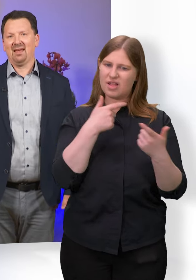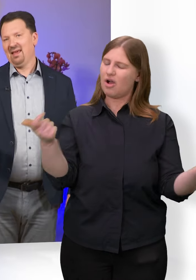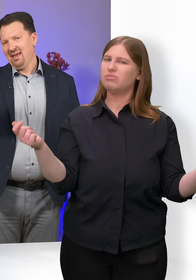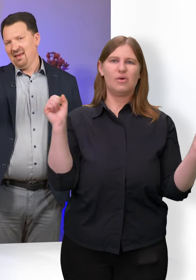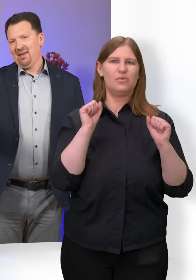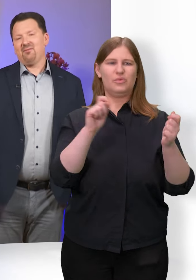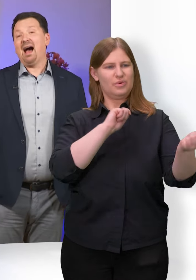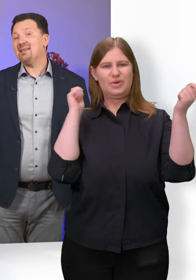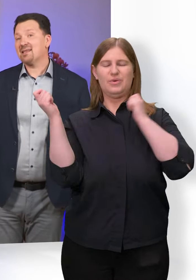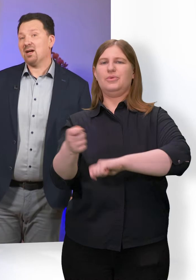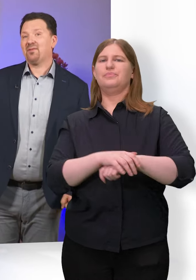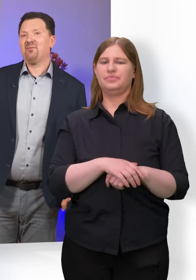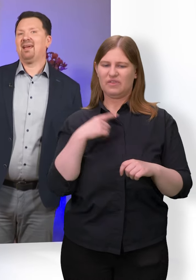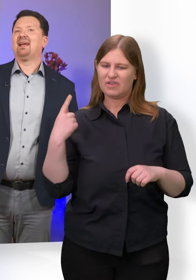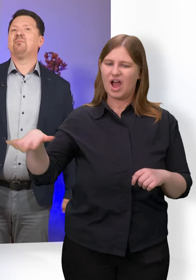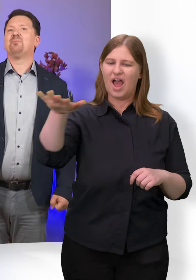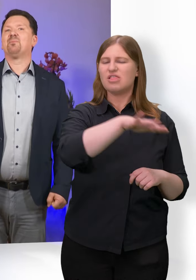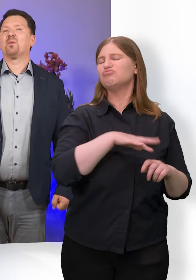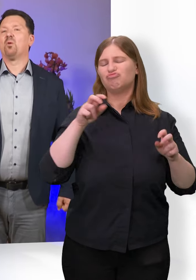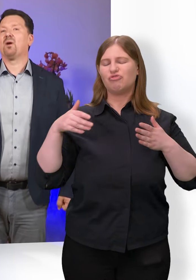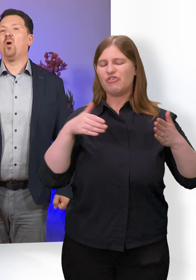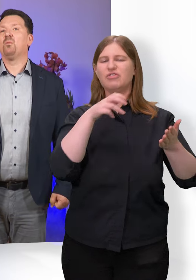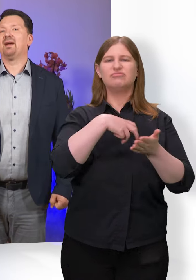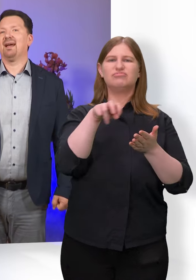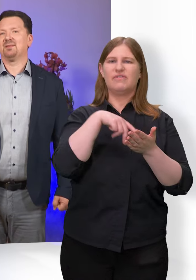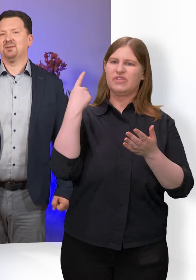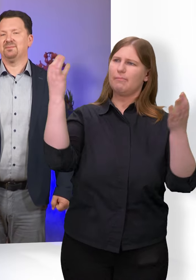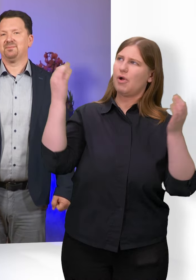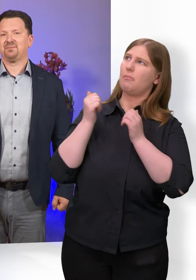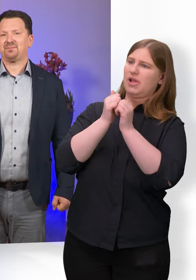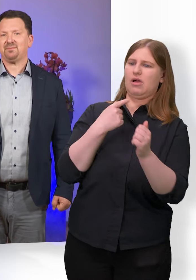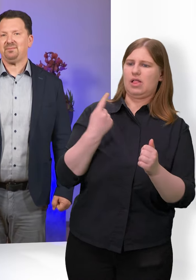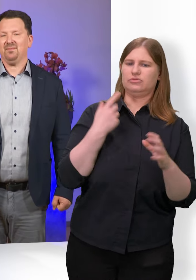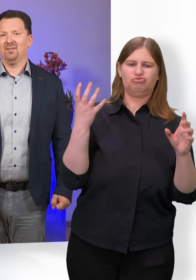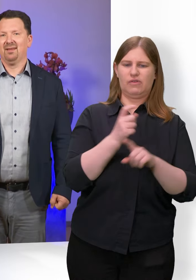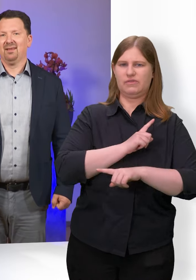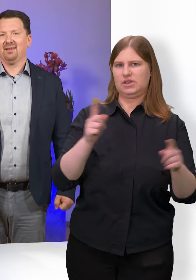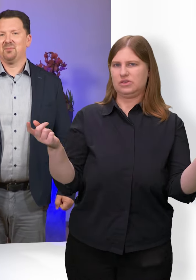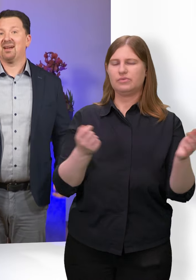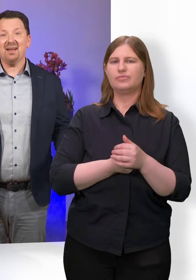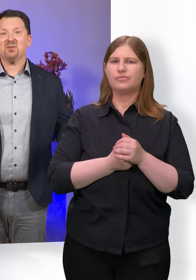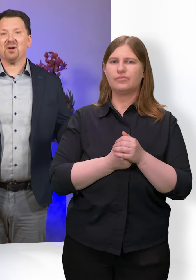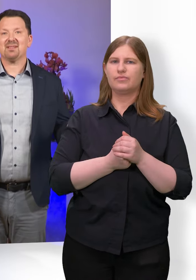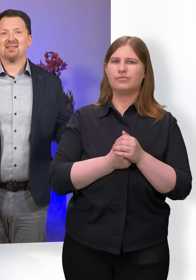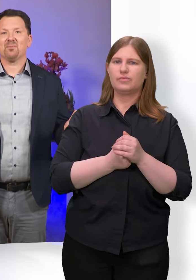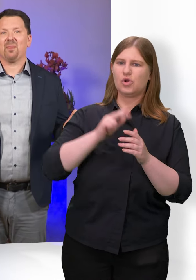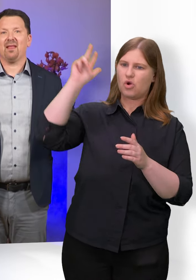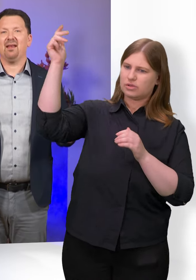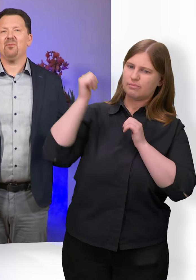Wir alle sind auf dem Weg und brauchen Begleitung. Die Begleitung Gottes erleben